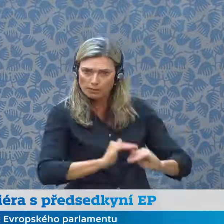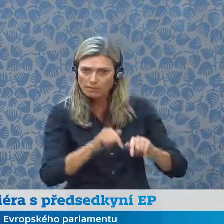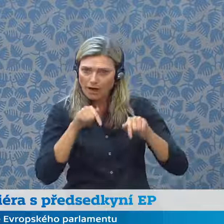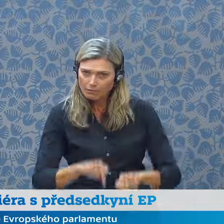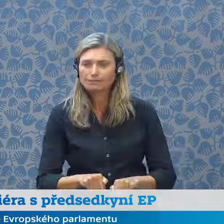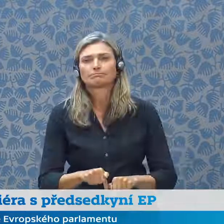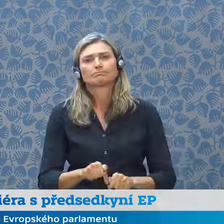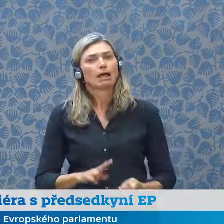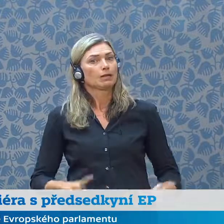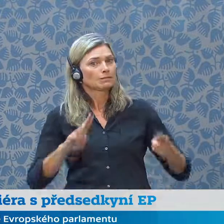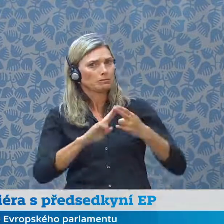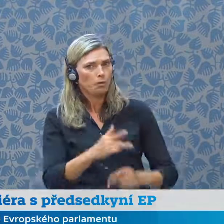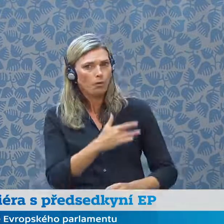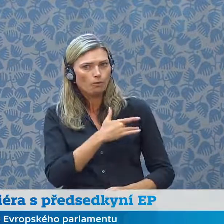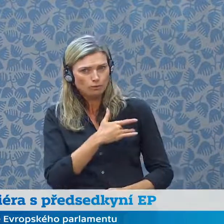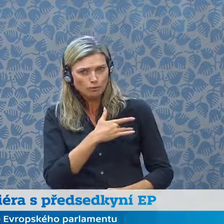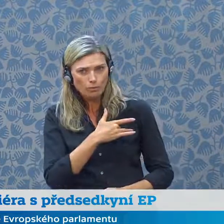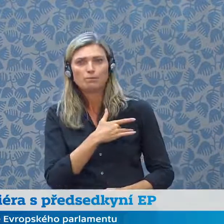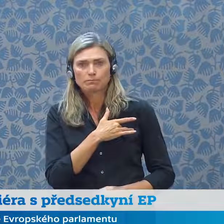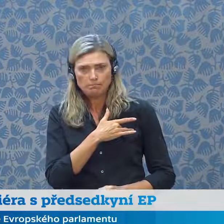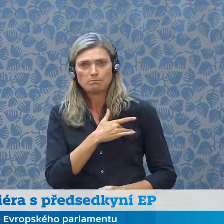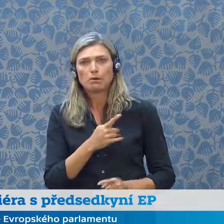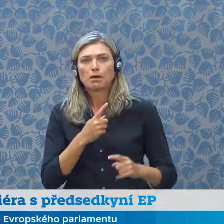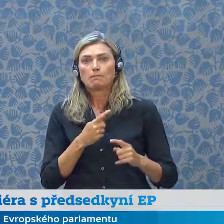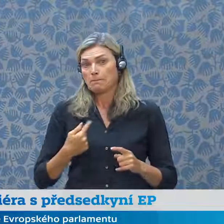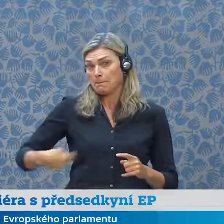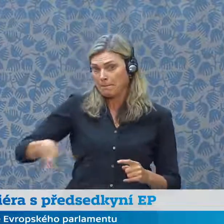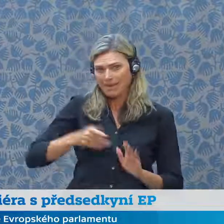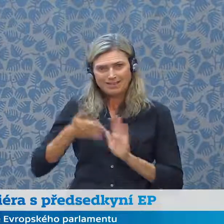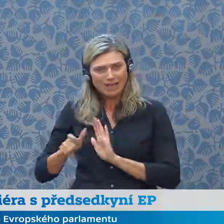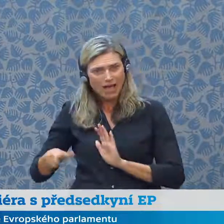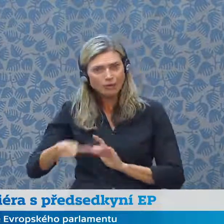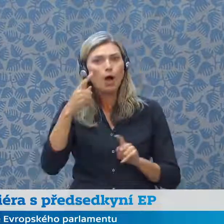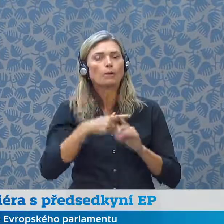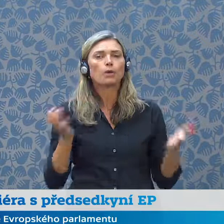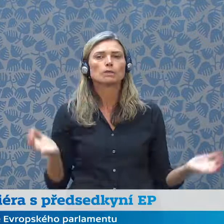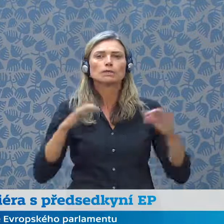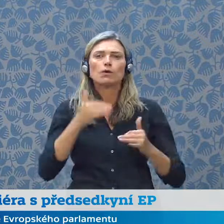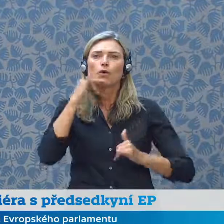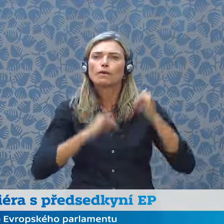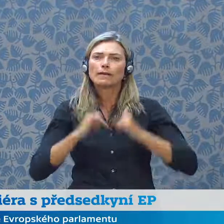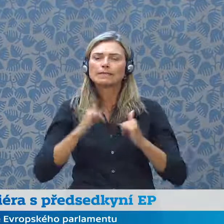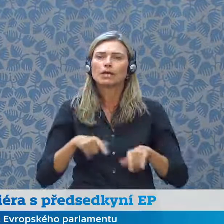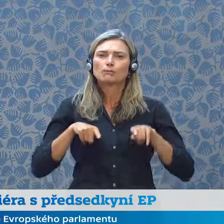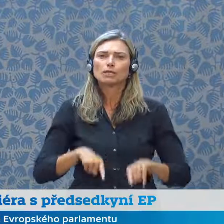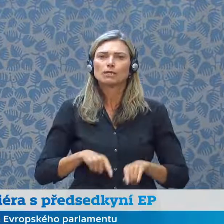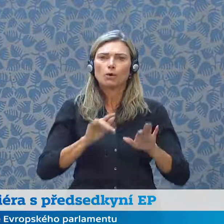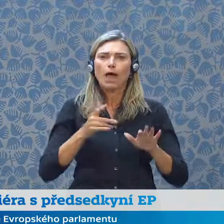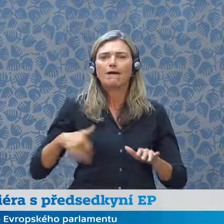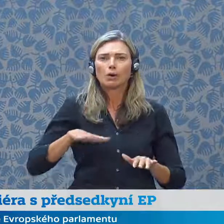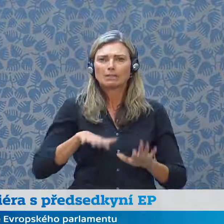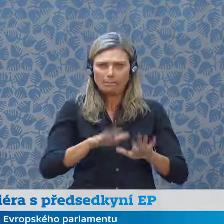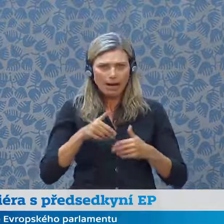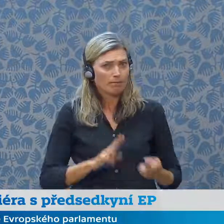setkat se, abychom my a celá konference předsedů Evropského parlamentu se setkala s vámi